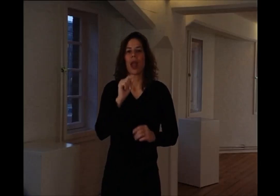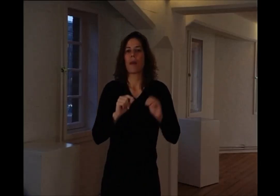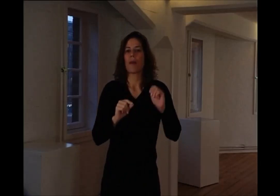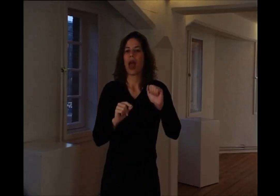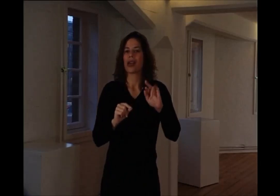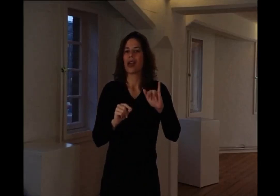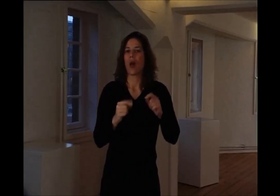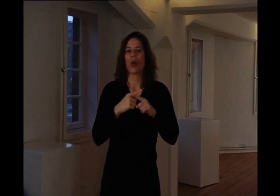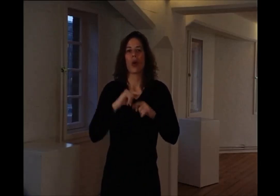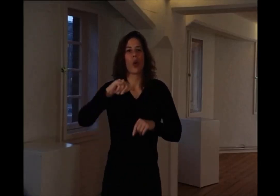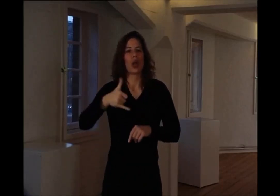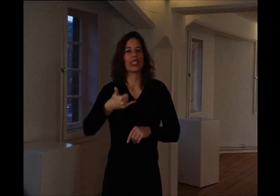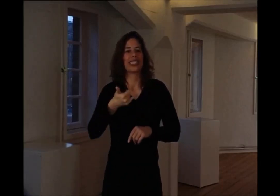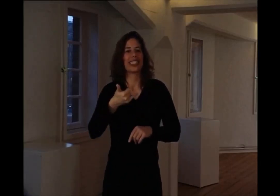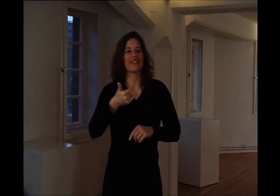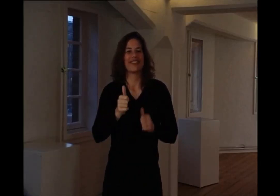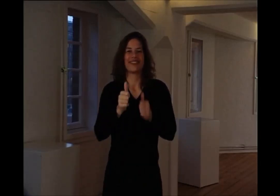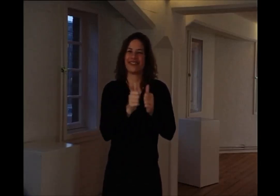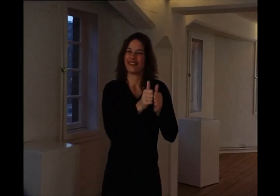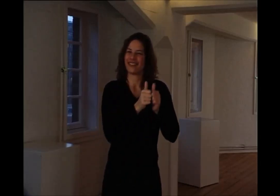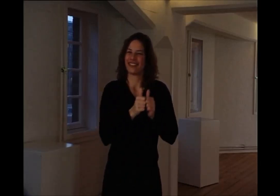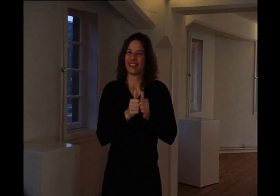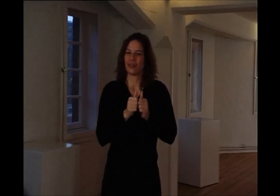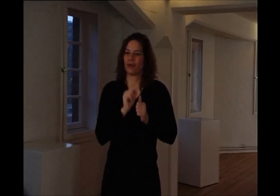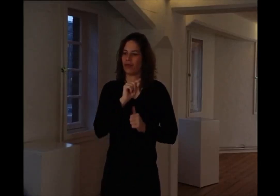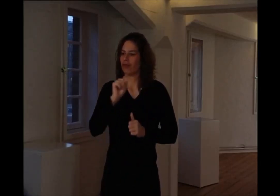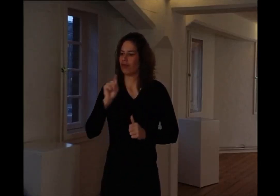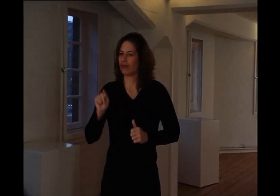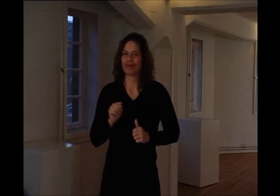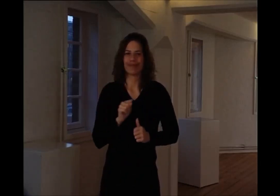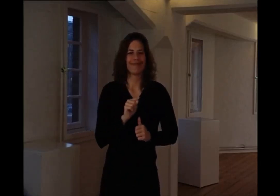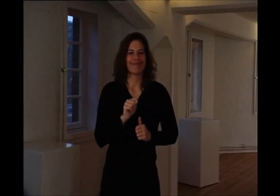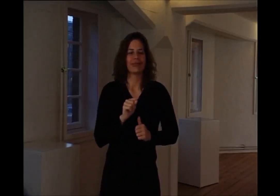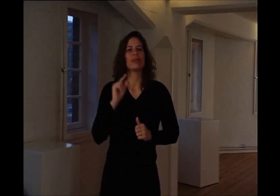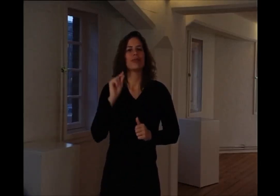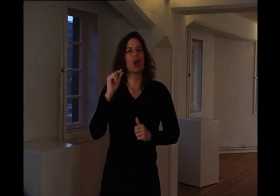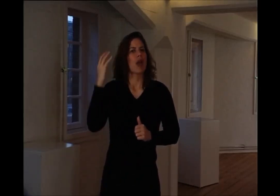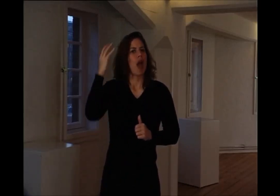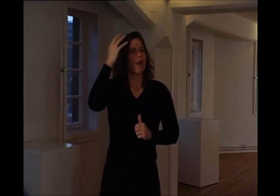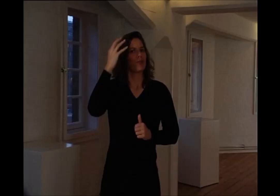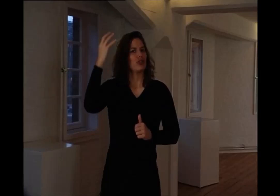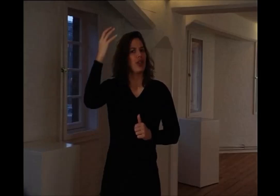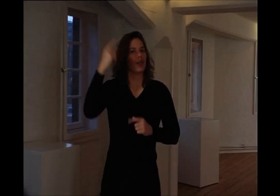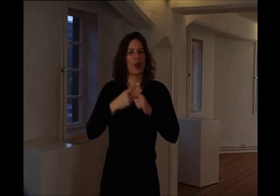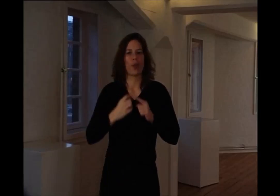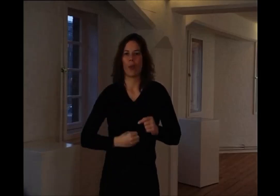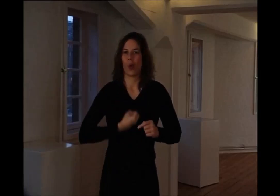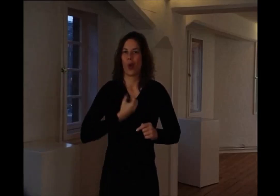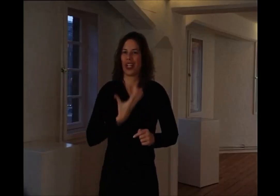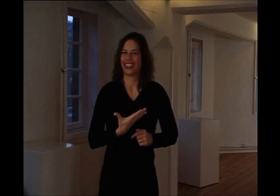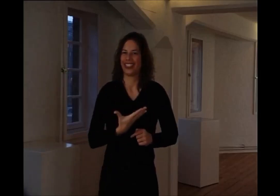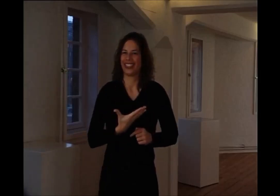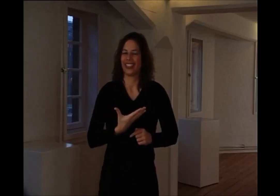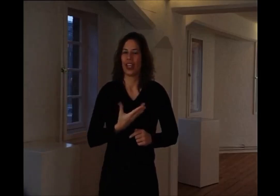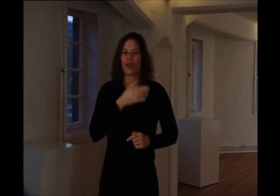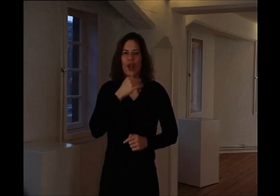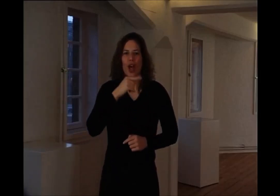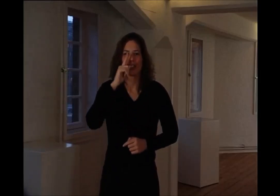Gebärde bedeutet Maria und Josef, ist das Paar, die älter von Jesus Christus. Das sind halt abstrakte